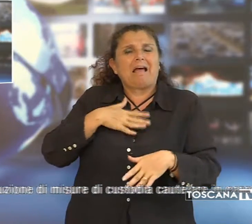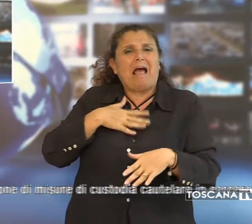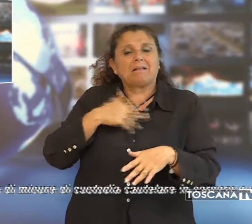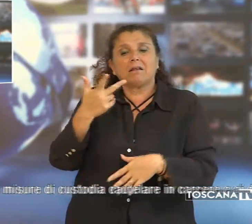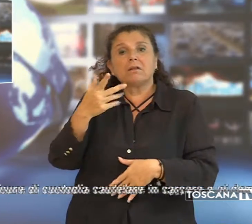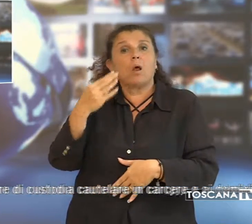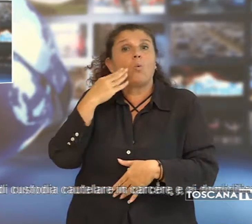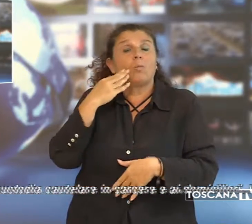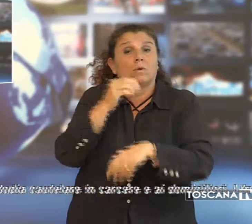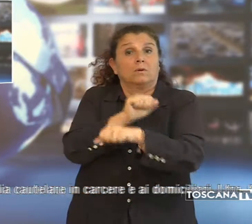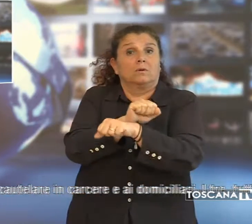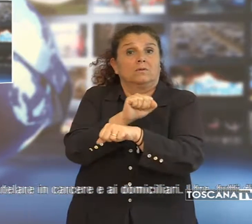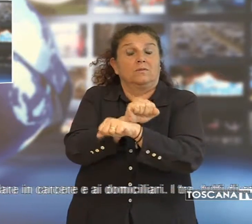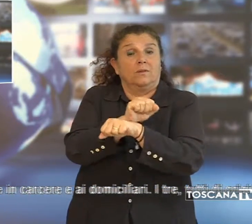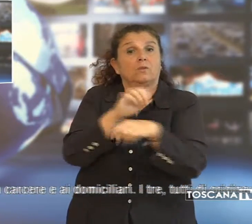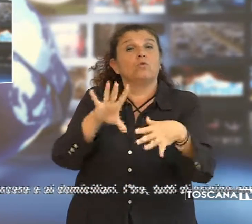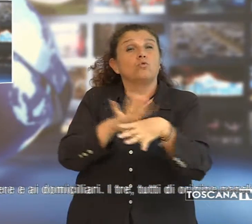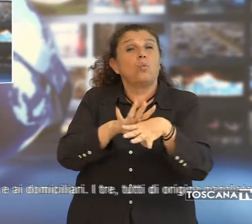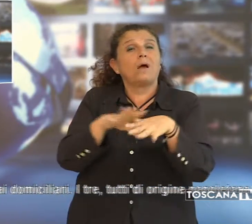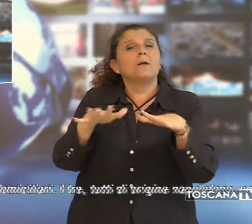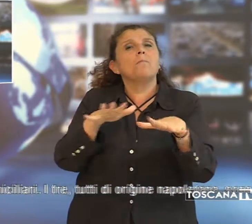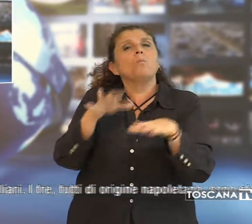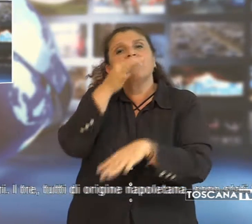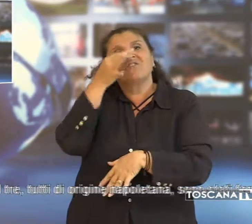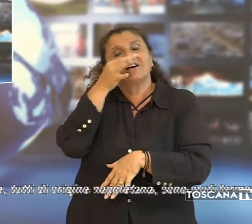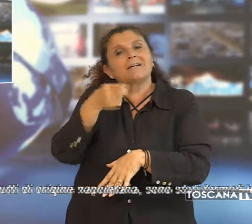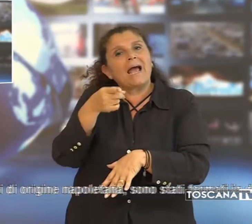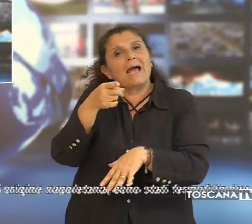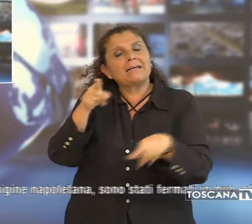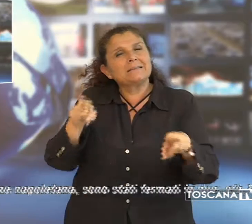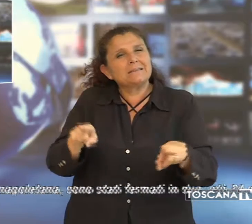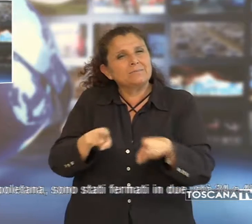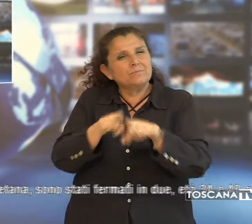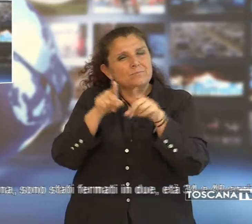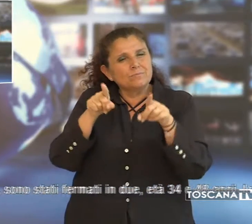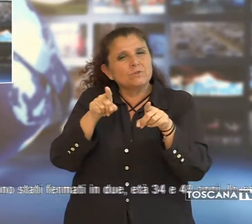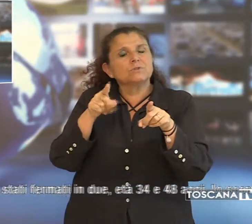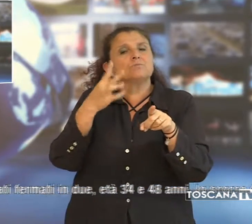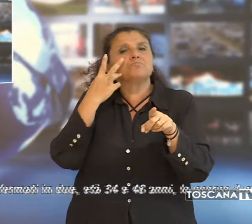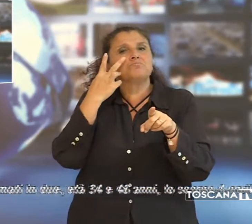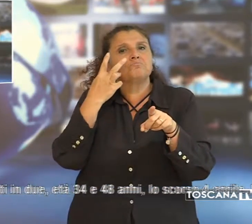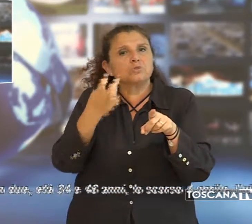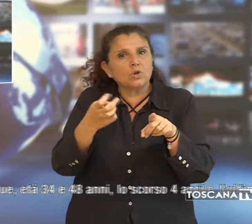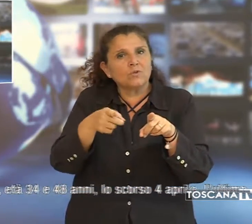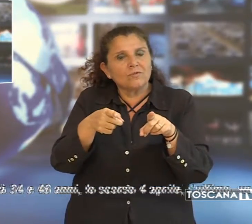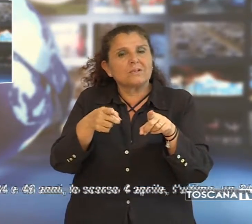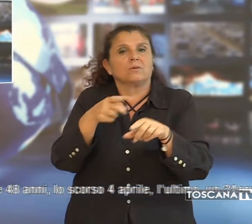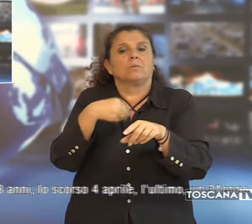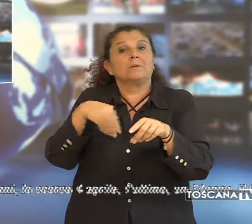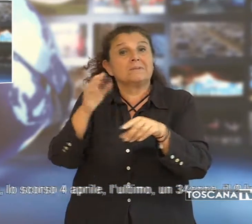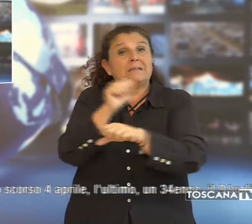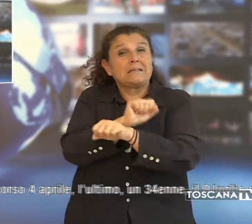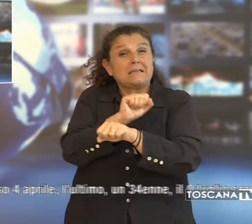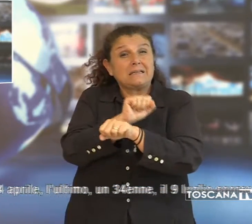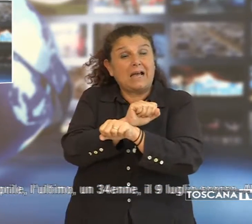arrestati dalla squadra mobile di Firenze in esecuzione di misure di custodia cautelare in carcere e